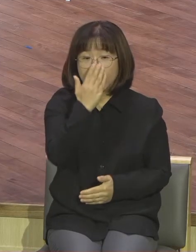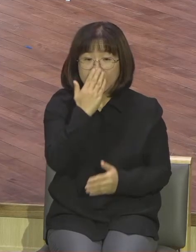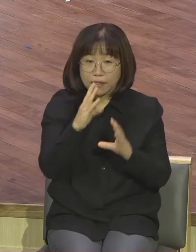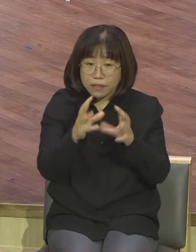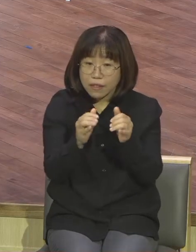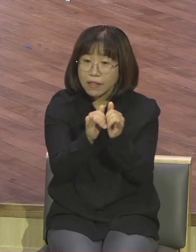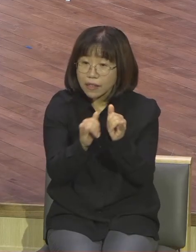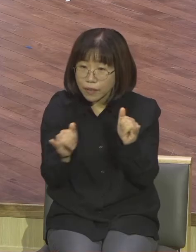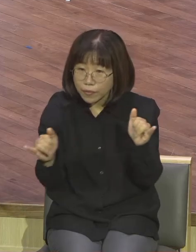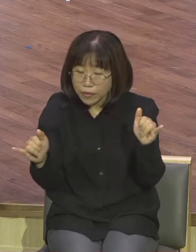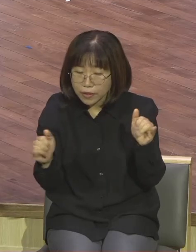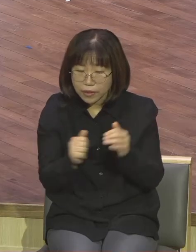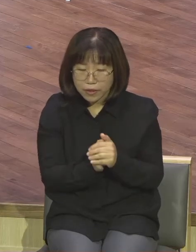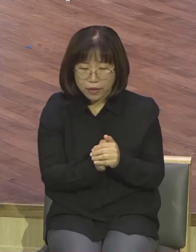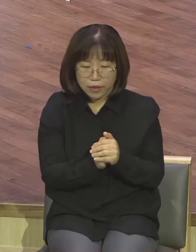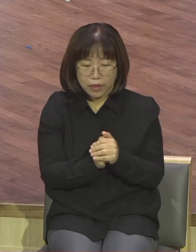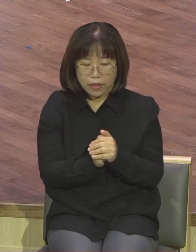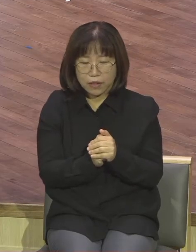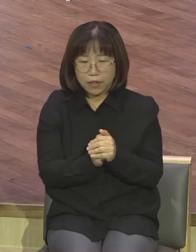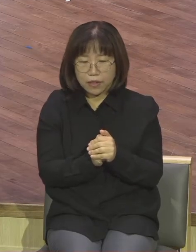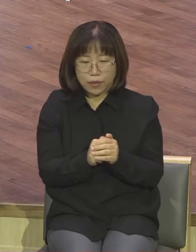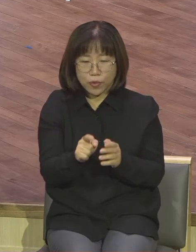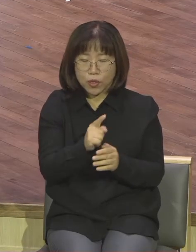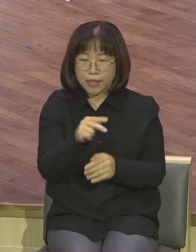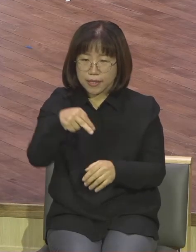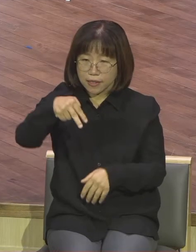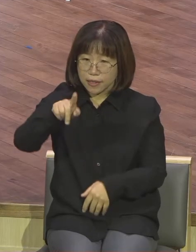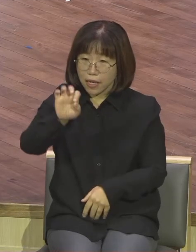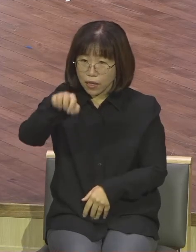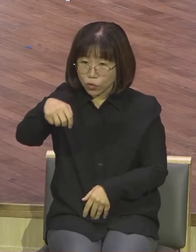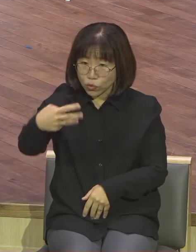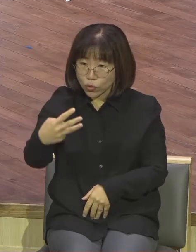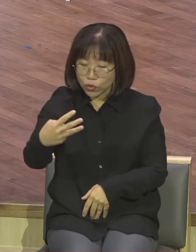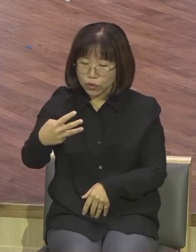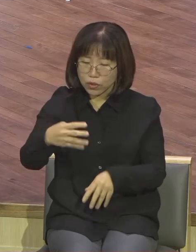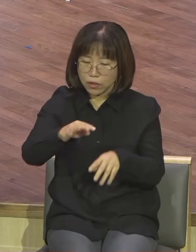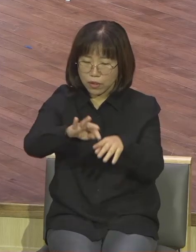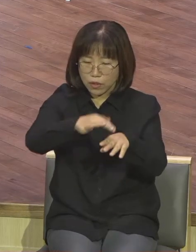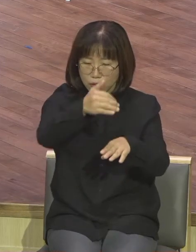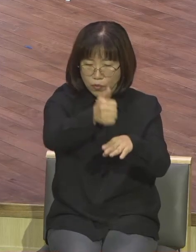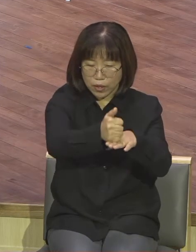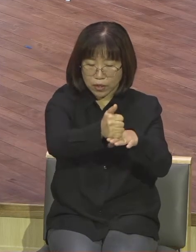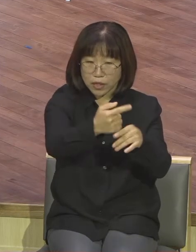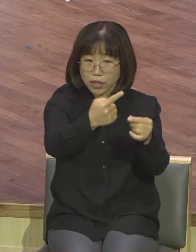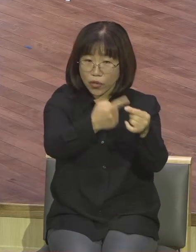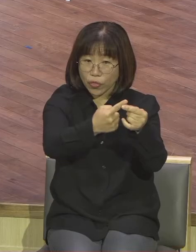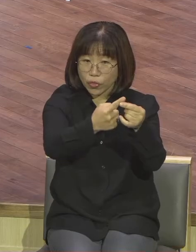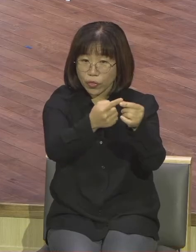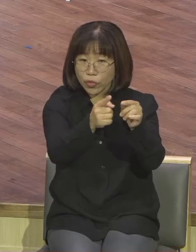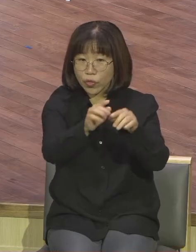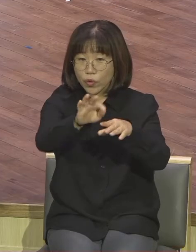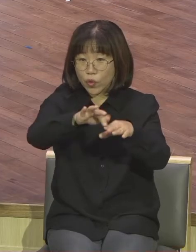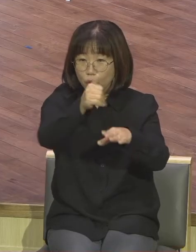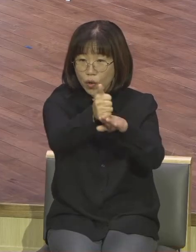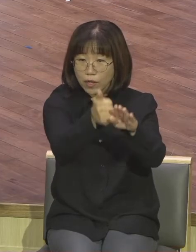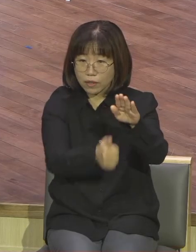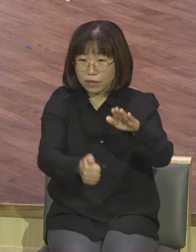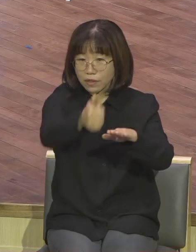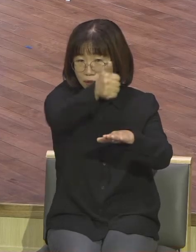왕 요구에 따라서 사울이 이제 이스라엘의 초대 그렇게 왕으로 섰지만은 이 사울